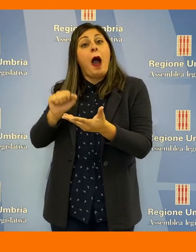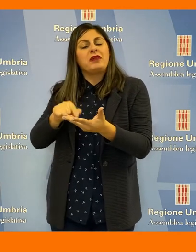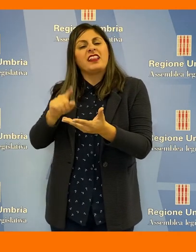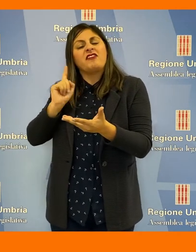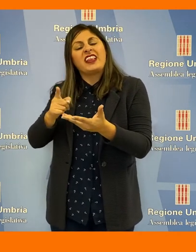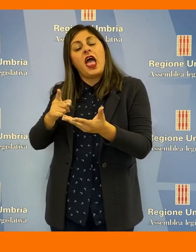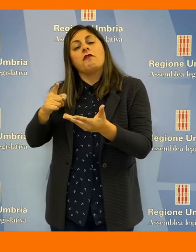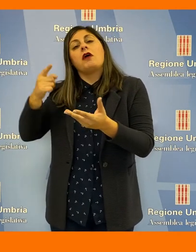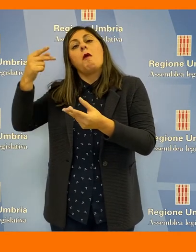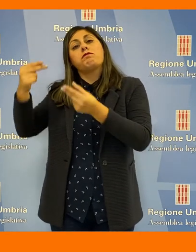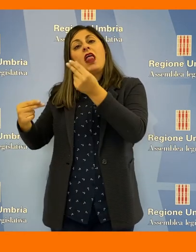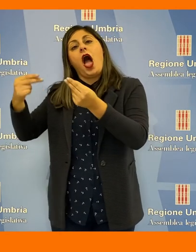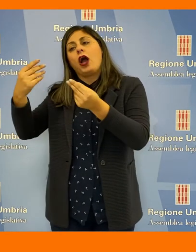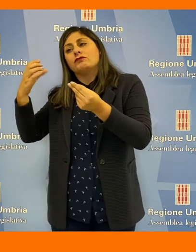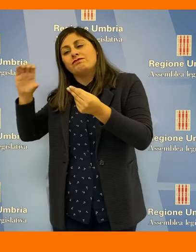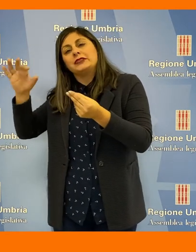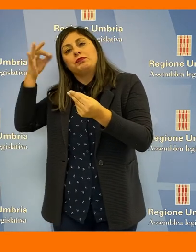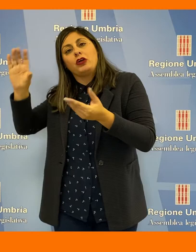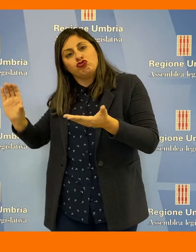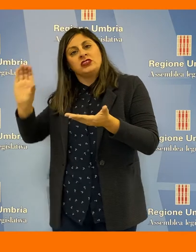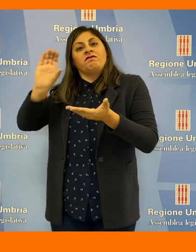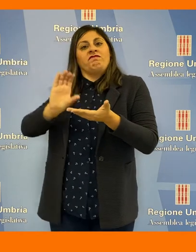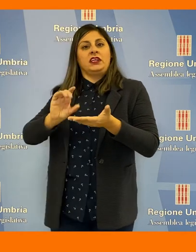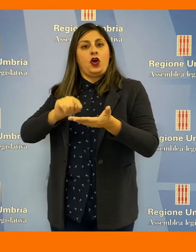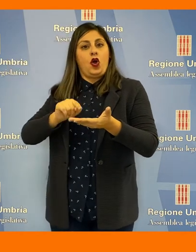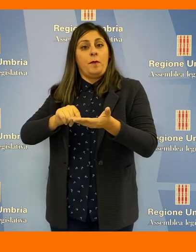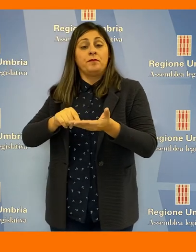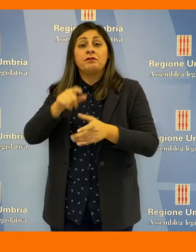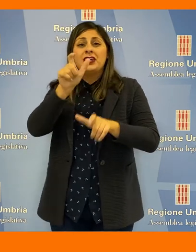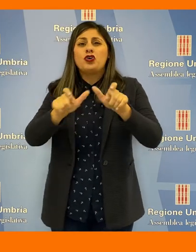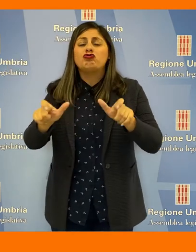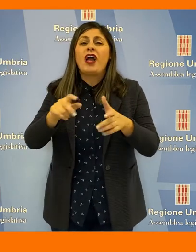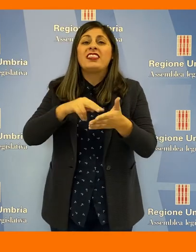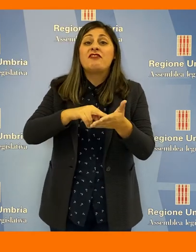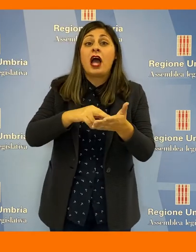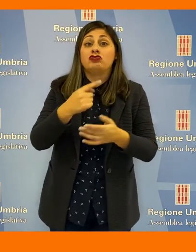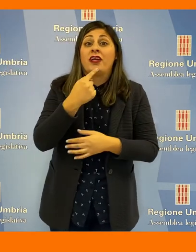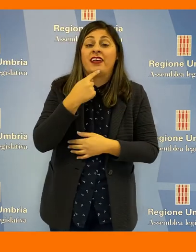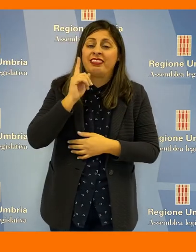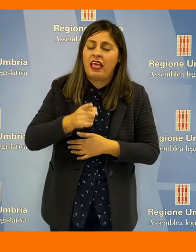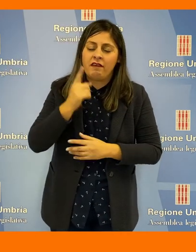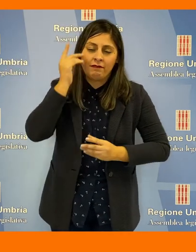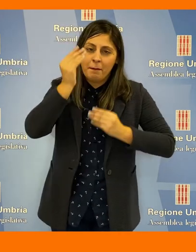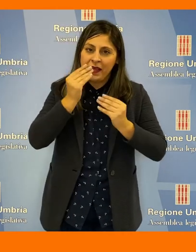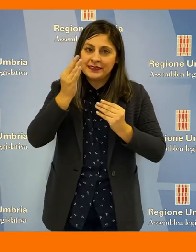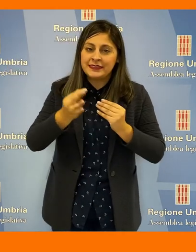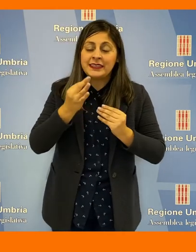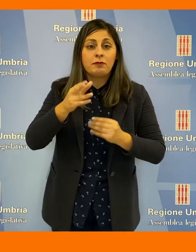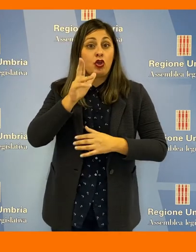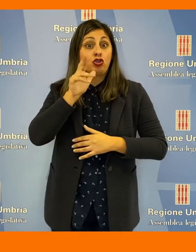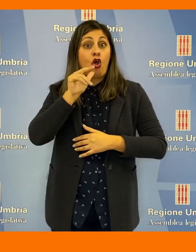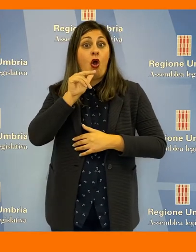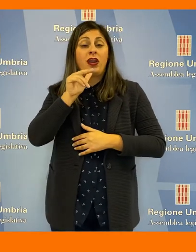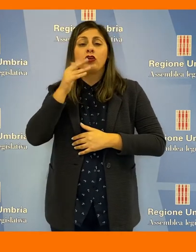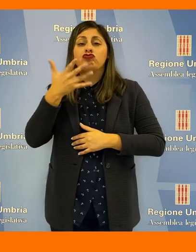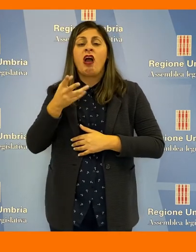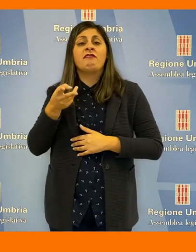incrementare il Fondo regionale per le politiche abitative con un apposito capitolo di finanziamento nel bilancio. Fra i soggetti fragili da